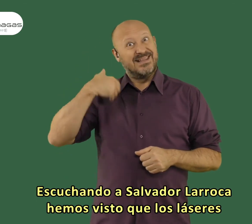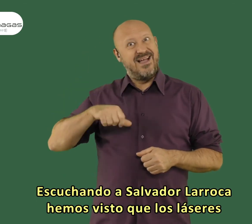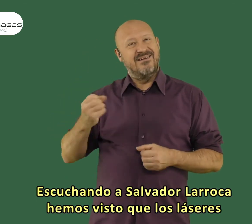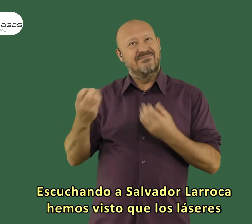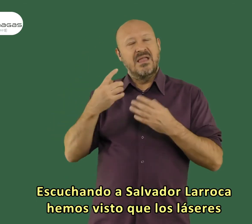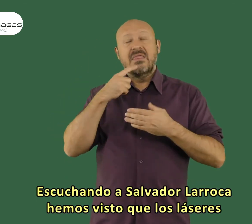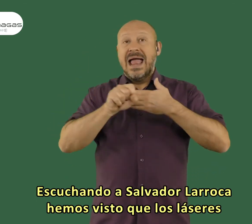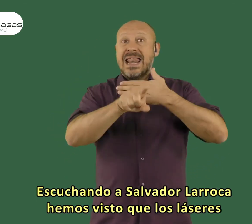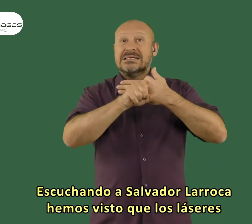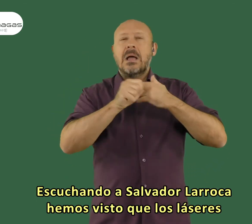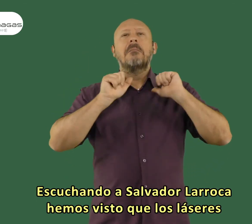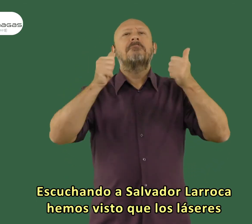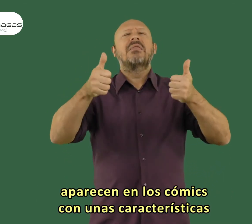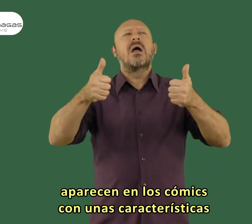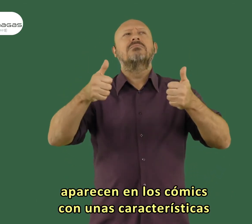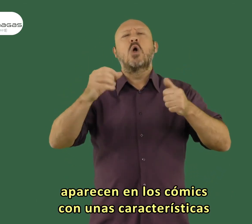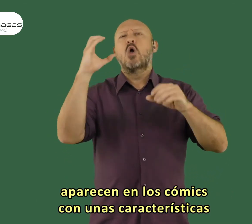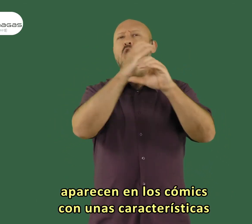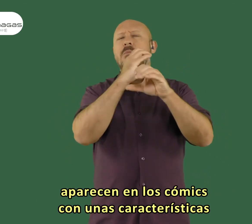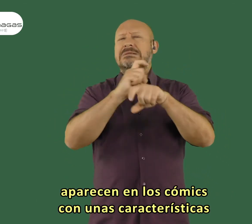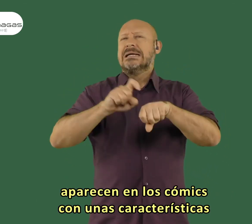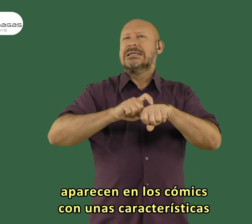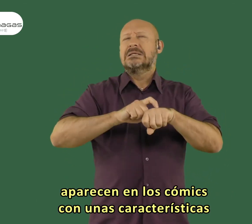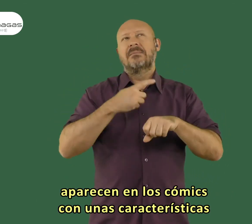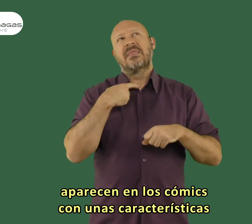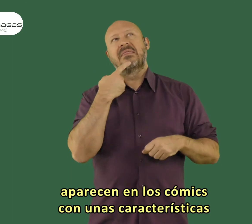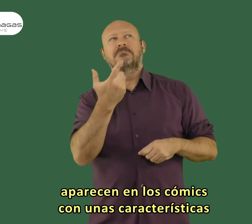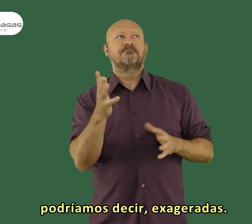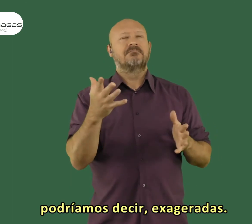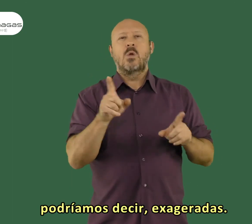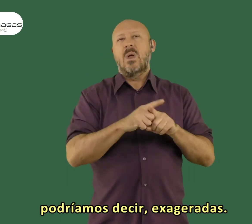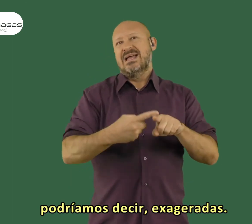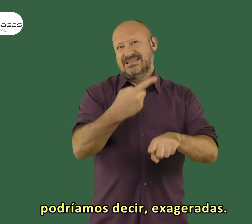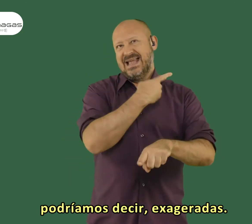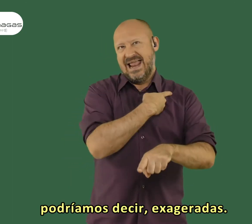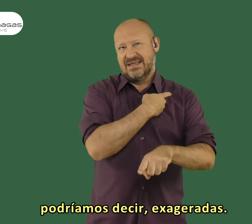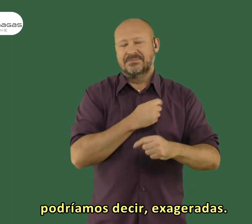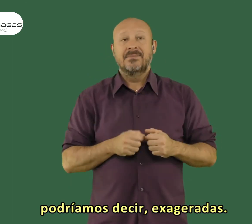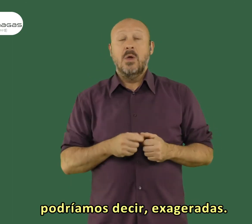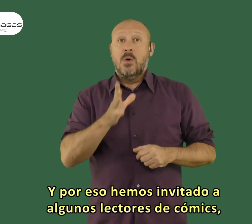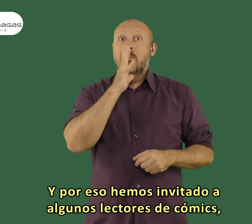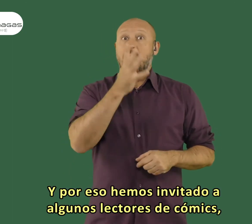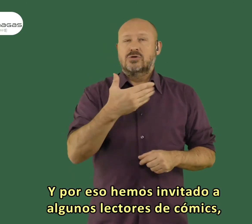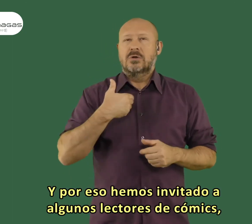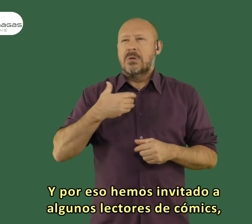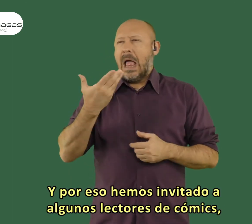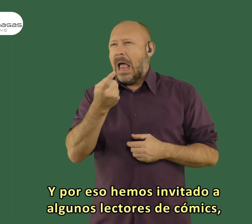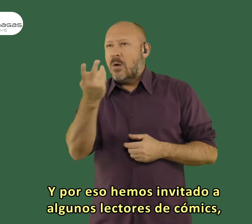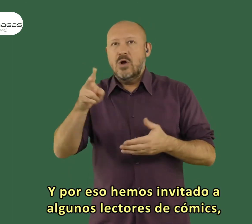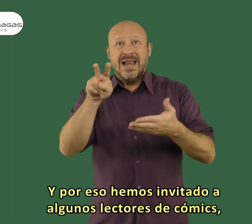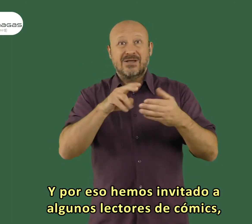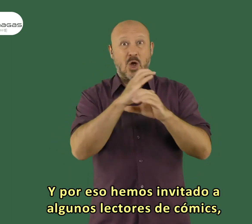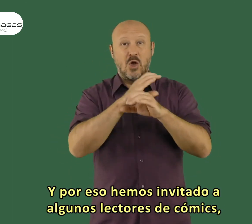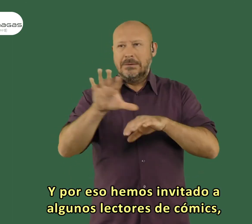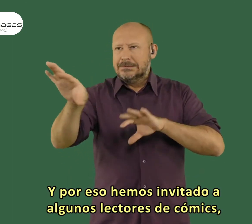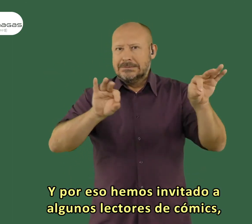Escuchando a Salvador La Roca hemos visto que los láseres aparecen en los cómics con unas características, podríamos decir, exageradas. Y por eso